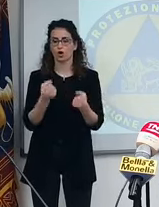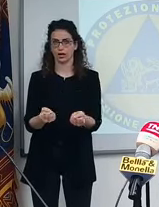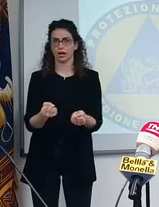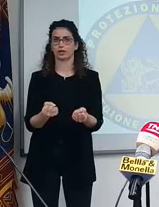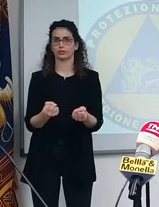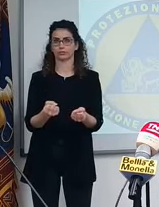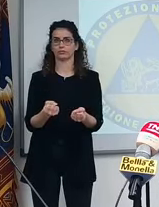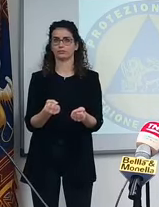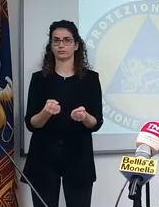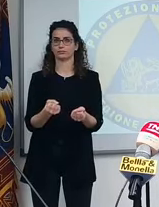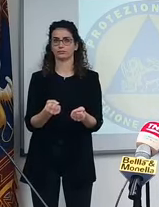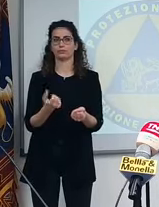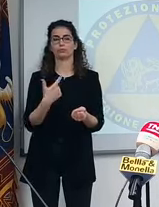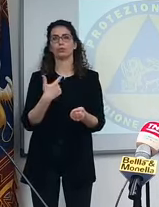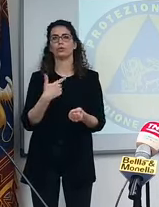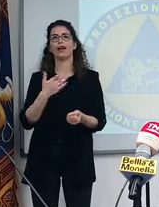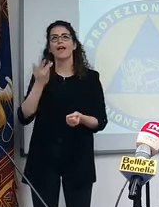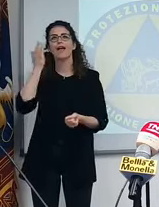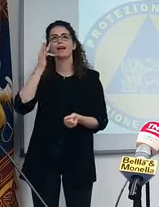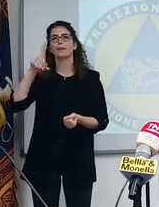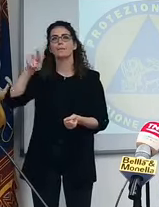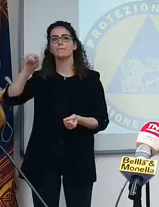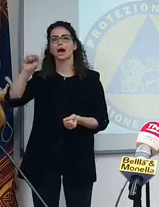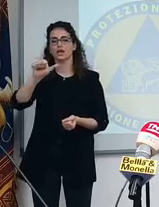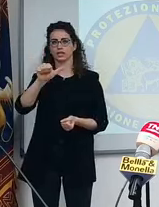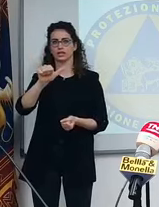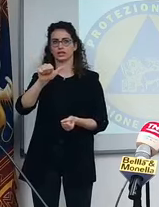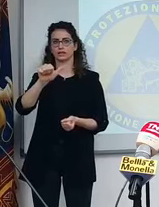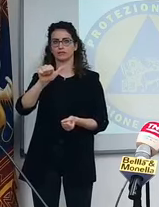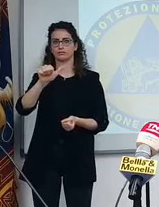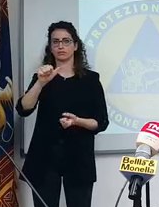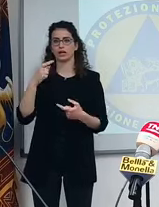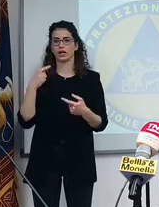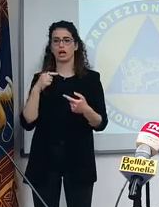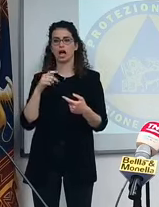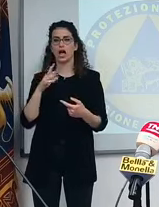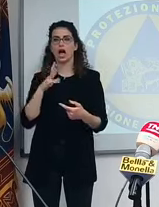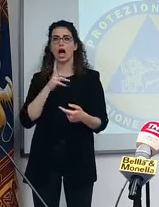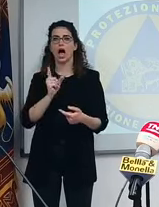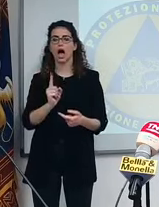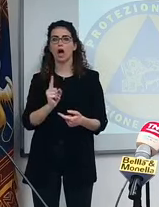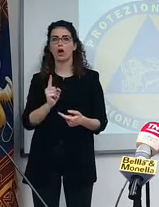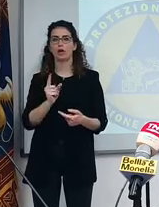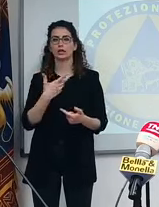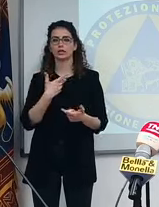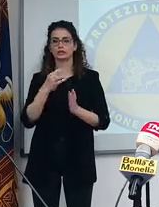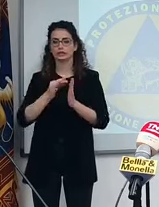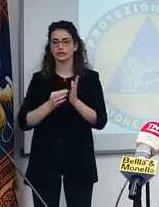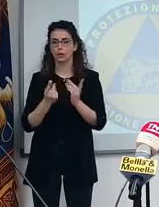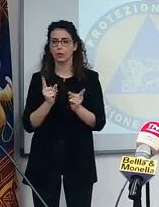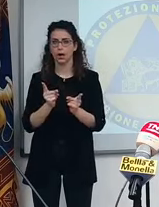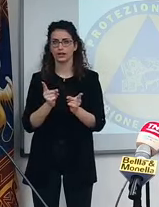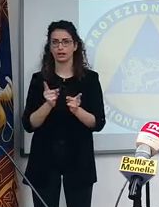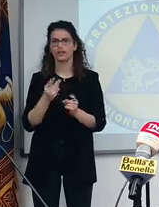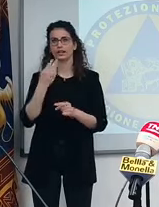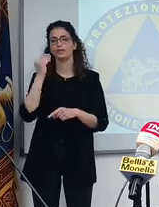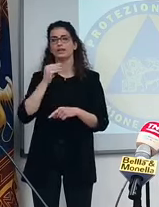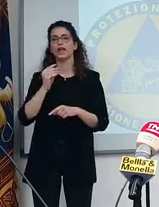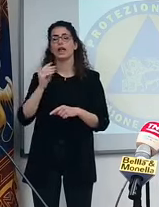Anche sul Green Pass non è ancora dato a sapere quali siano gli elementi. Ma se il Green Pass